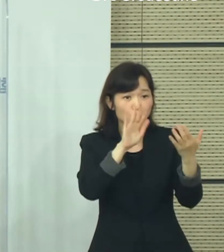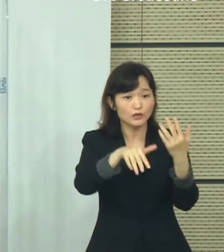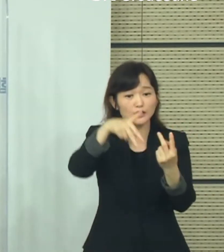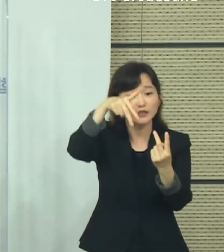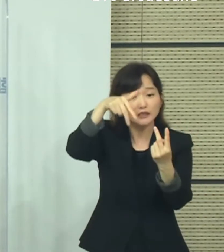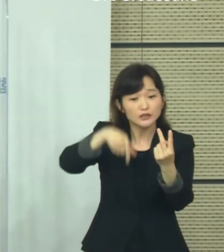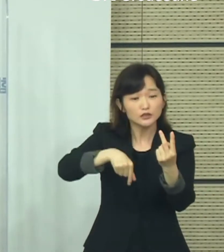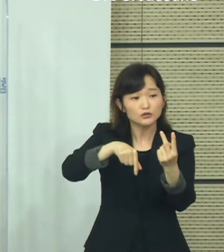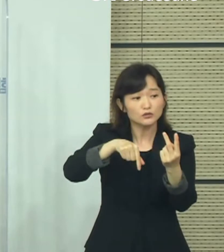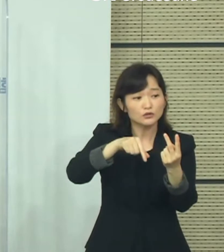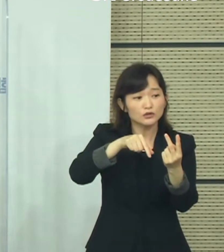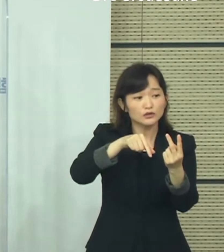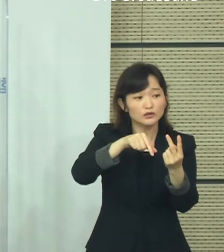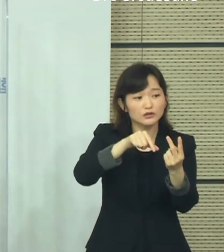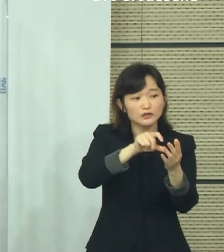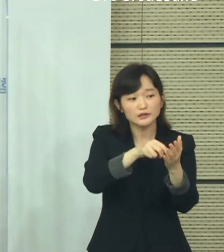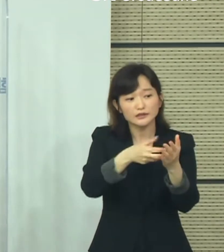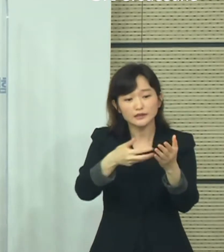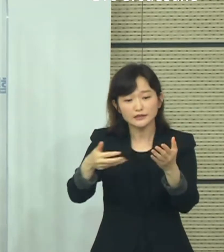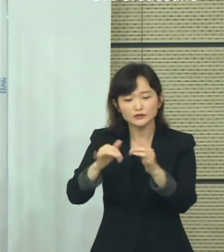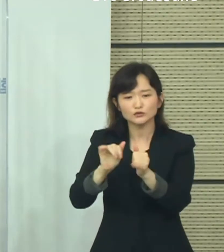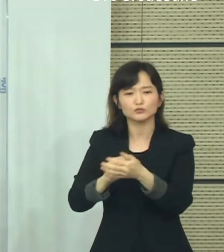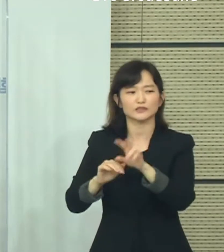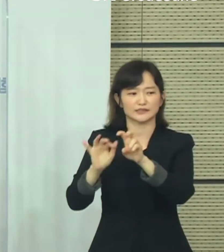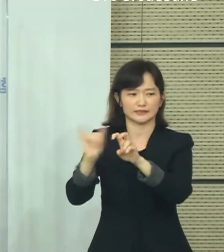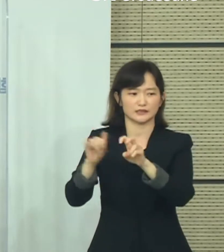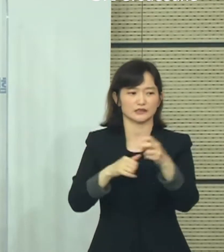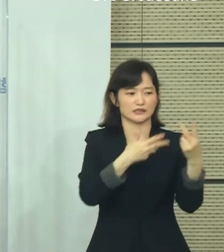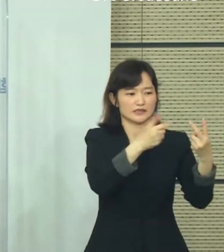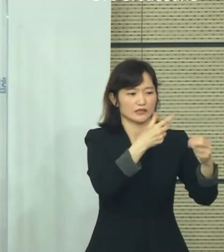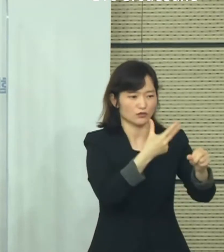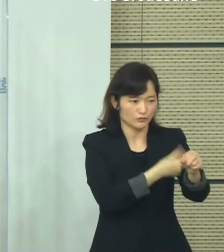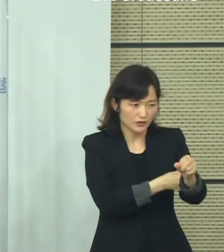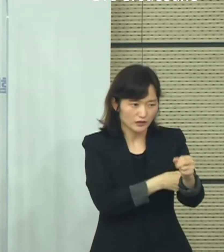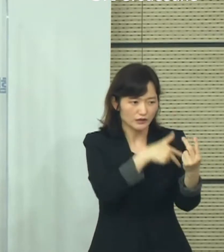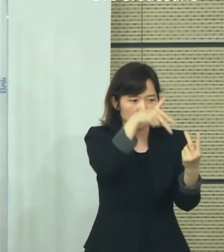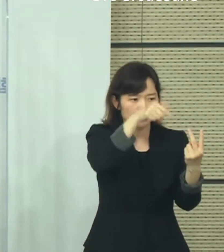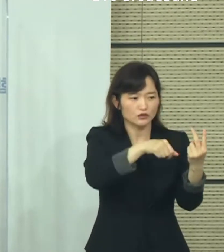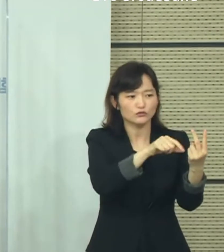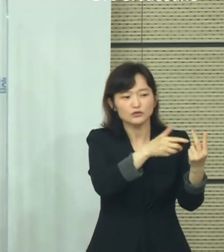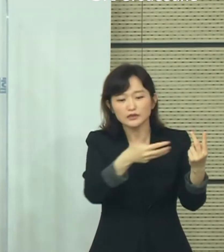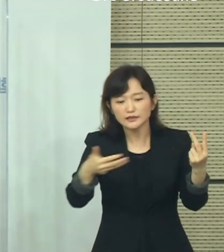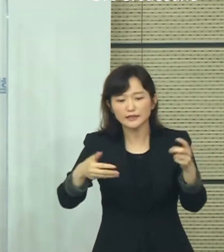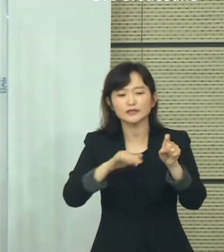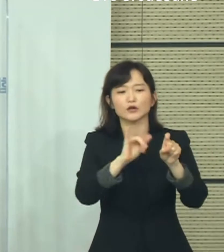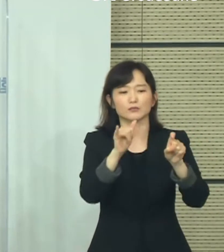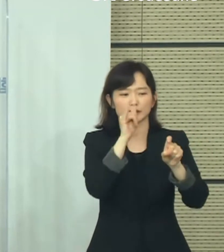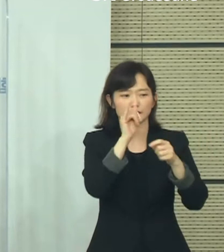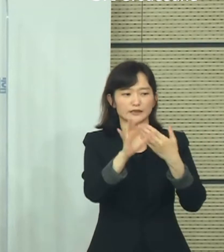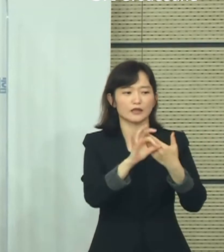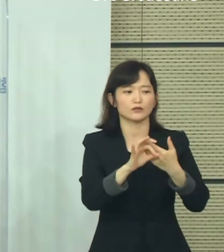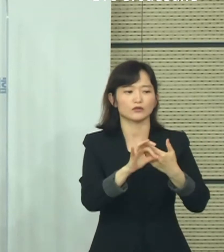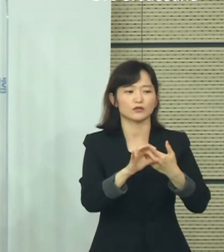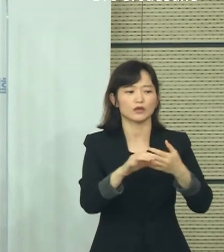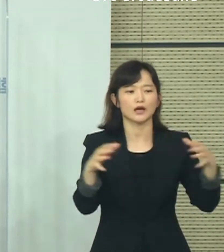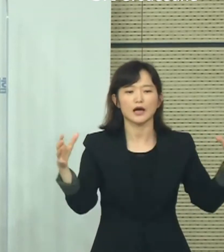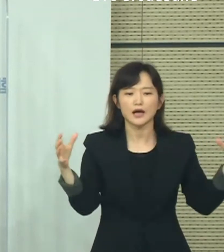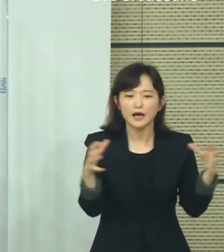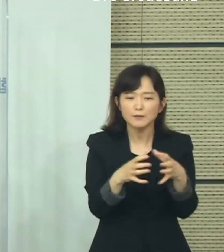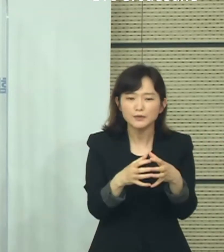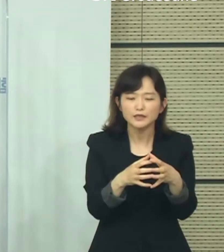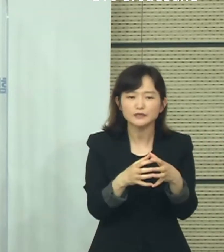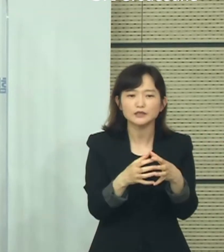2주 지나신 분이 20명 2차 접종 후 2주 지나신 분이 10명 있다면 전부 몇 명이 예배에